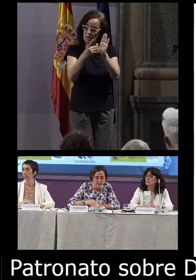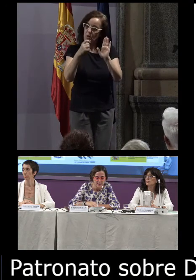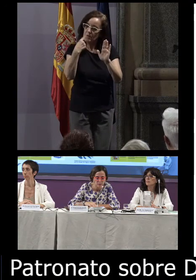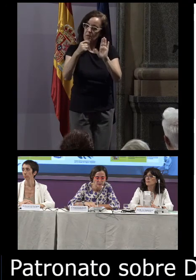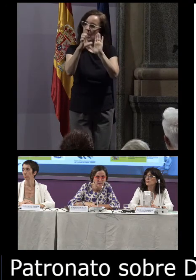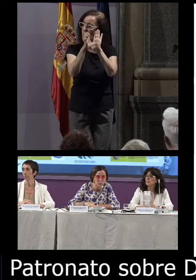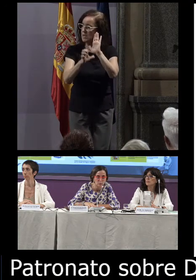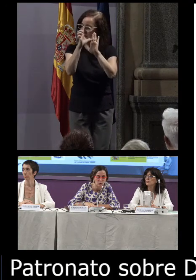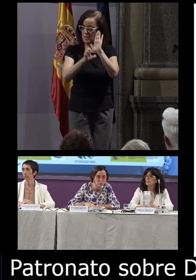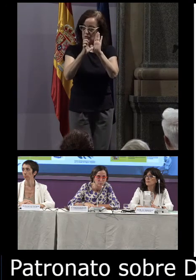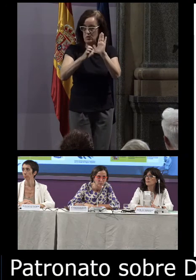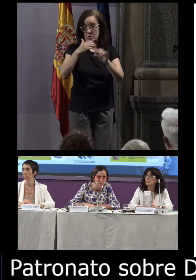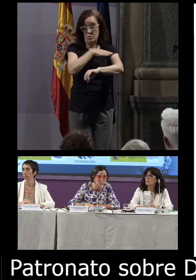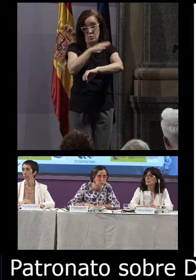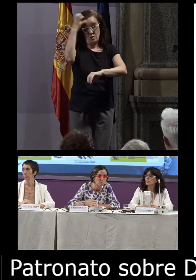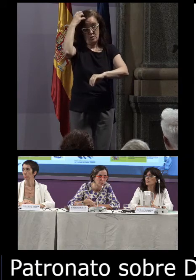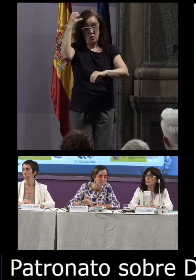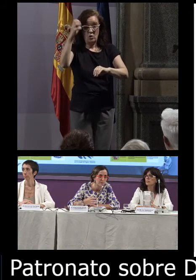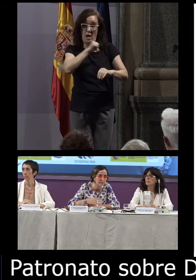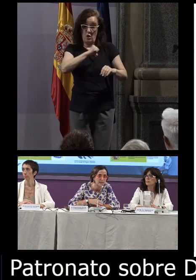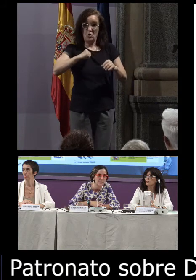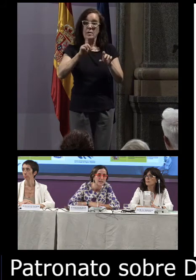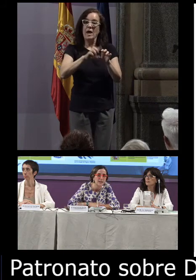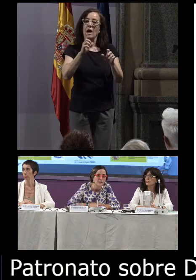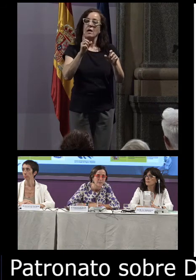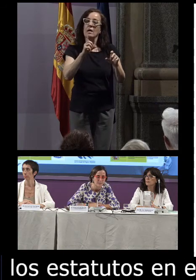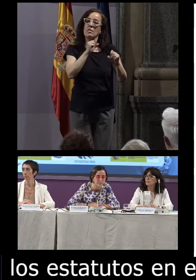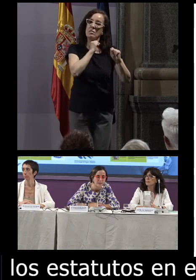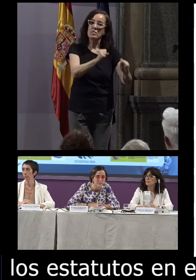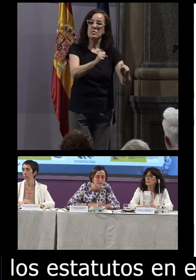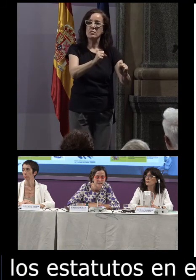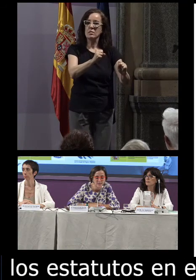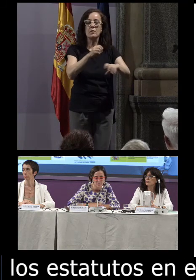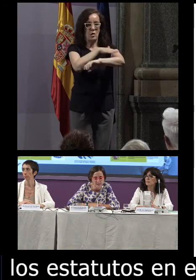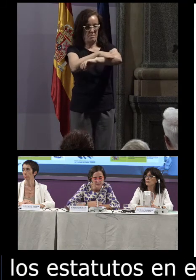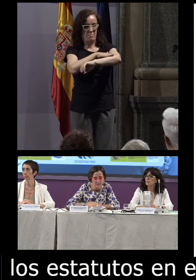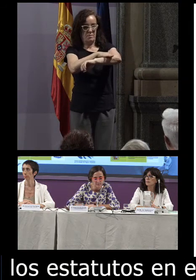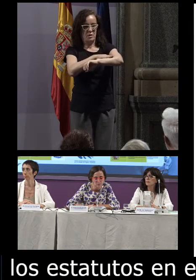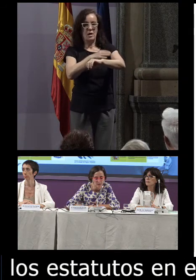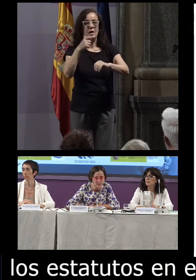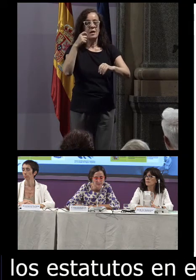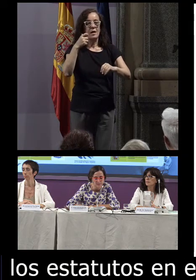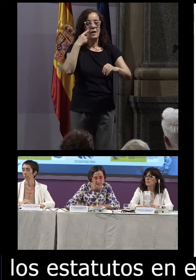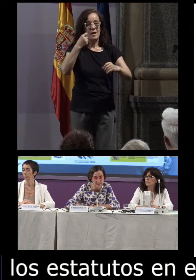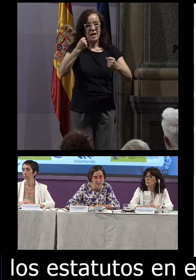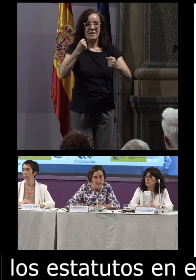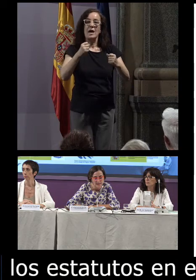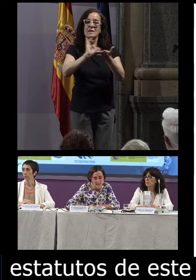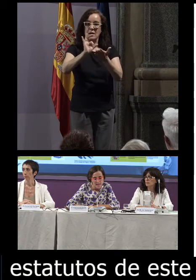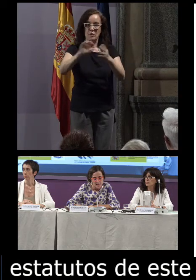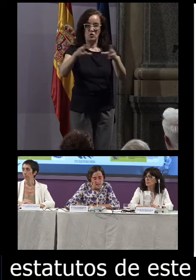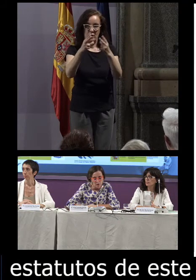de este organismo autónomo, organismo autónomo que depende del Ministerio de Sanidad, Servicios Sociales e Igualdad.